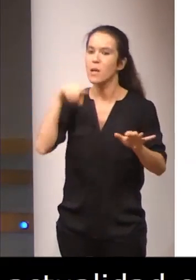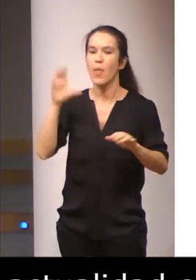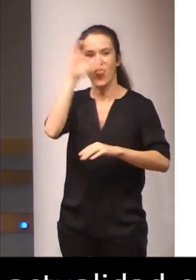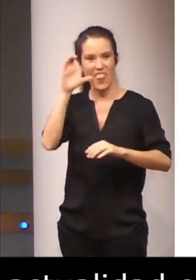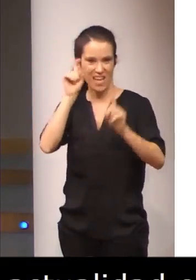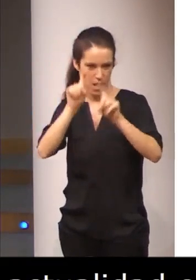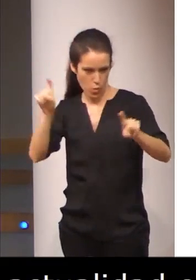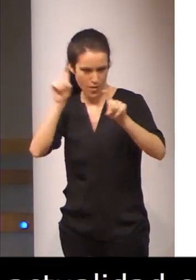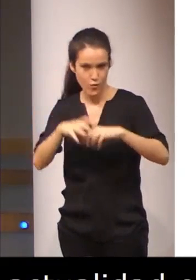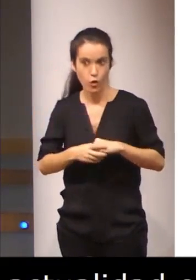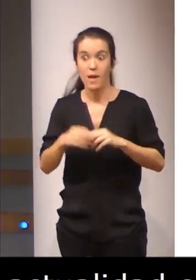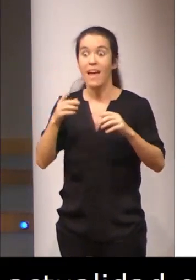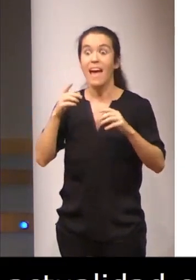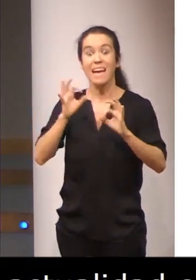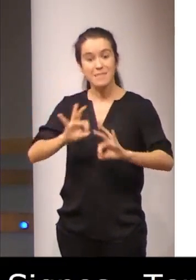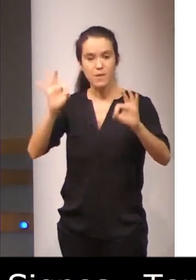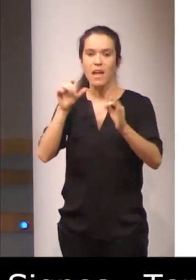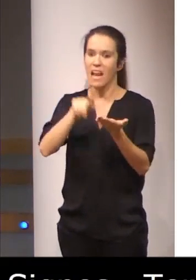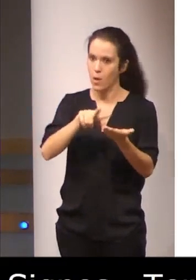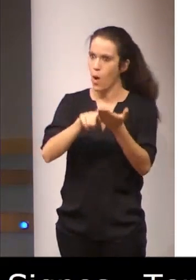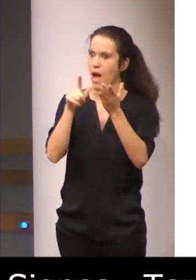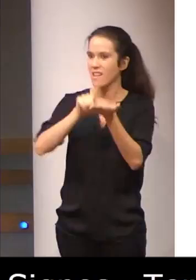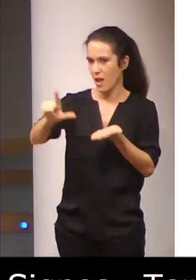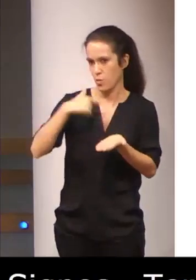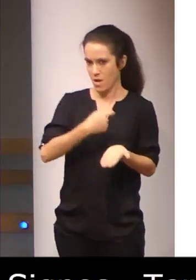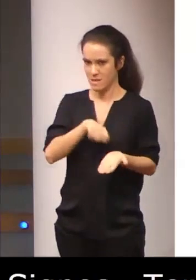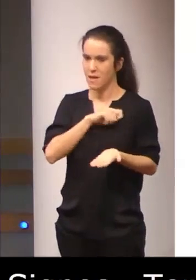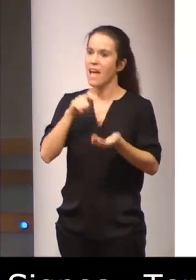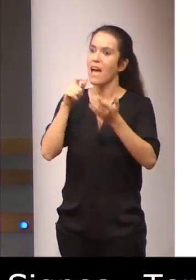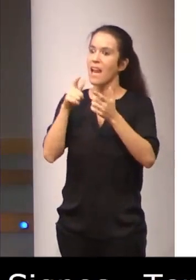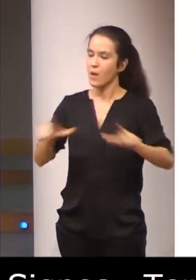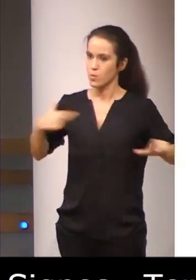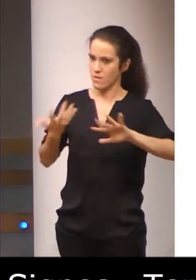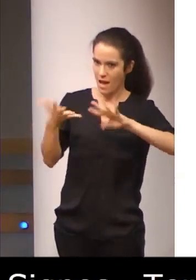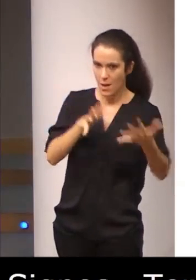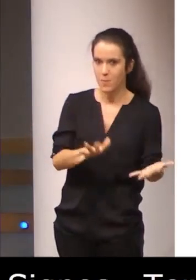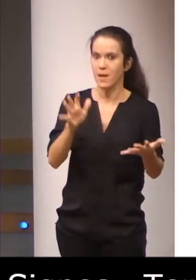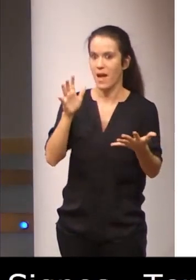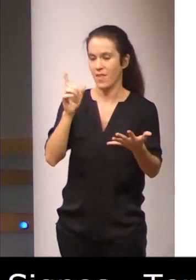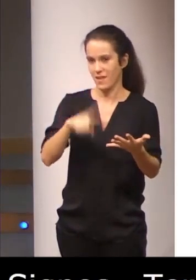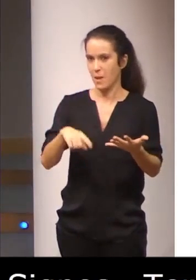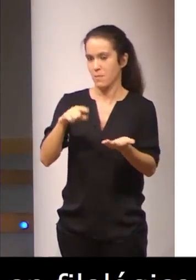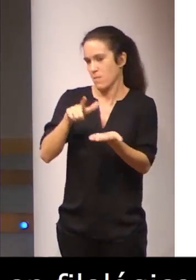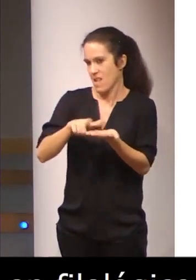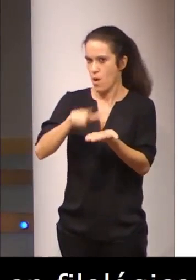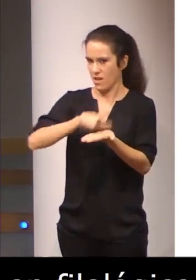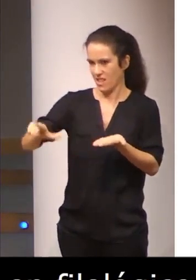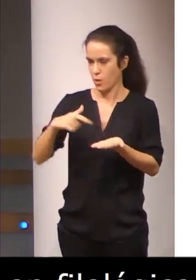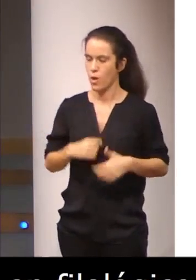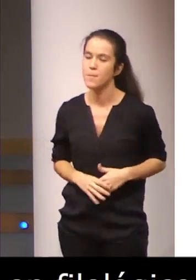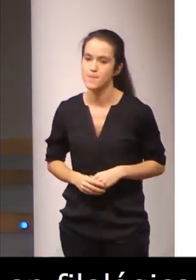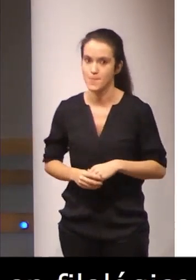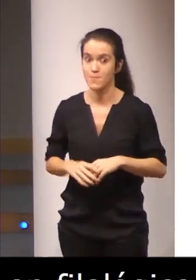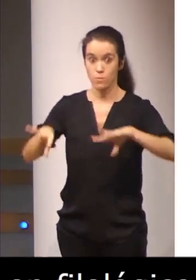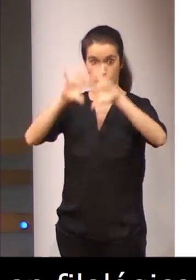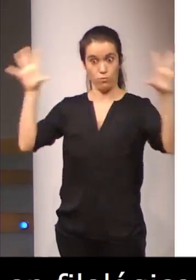Educación. Especializada en Lengua y Literatura Española, Lingüística Aplicada y en Didáctica de la Lengua y la Literatura. Todo esto